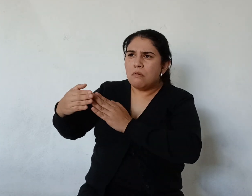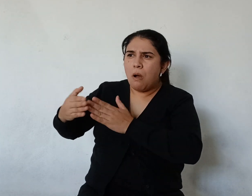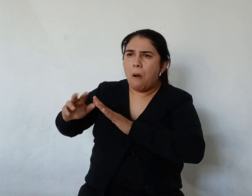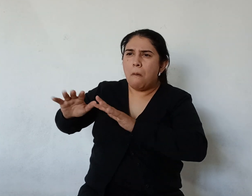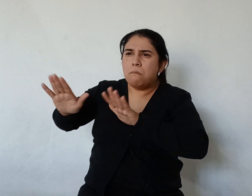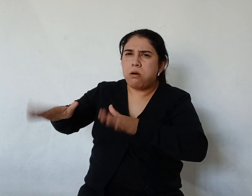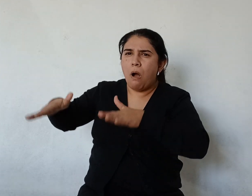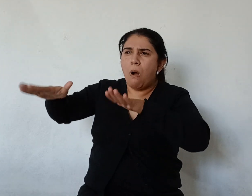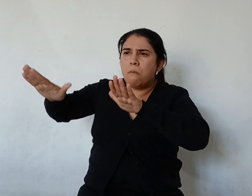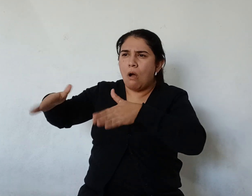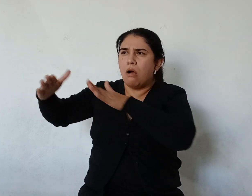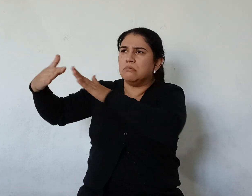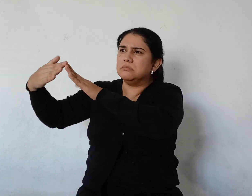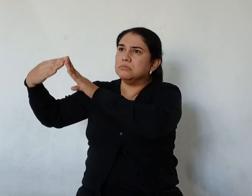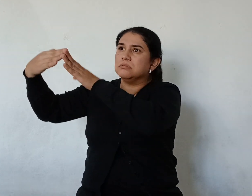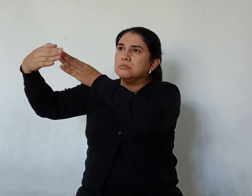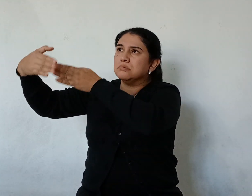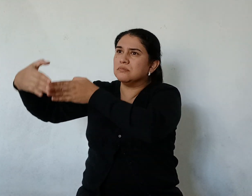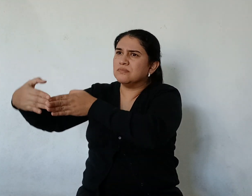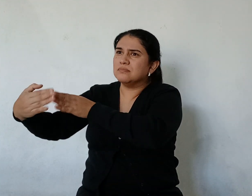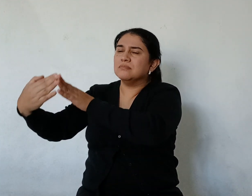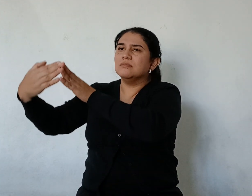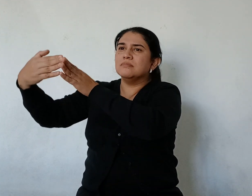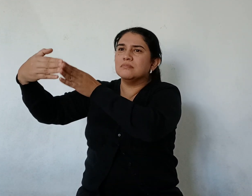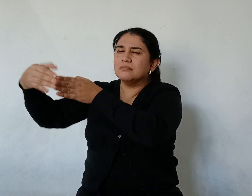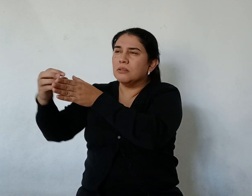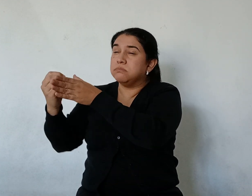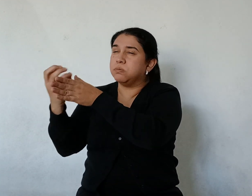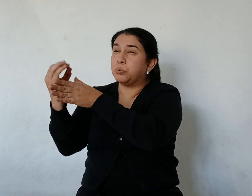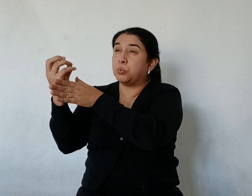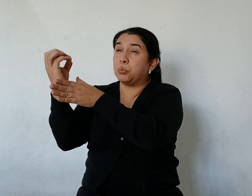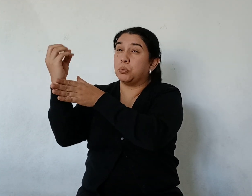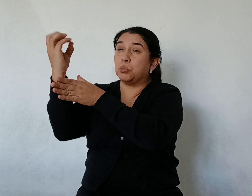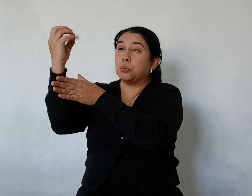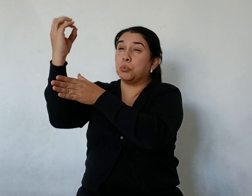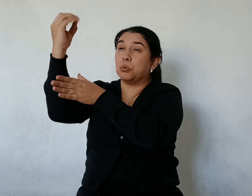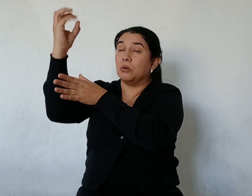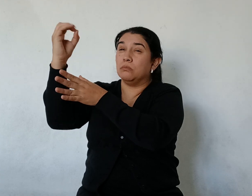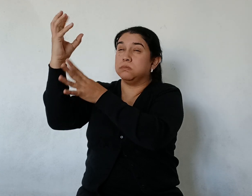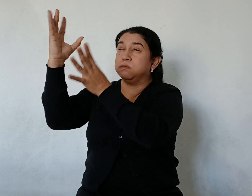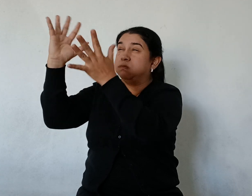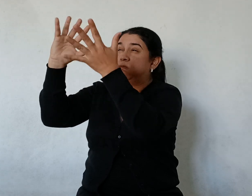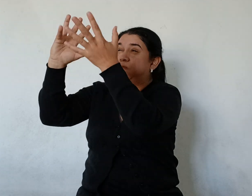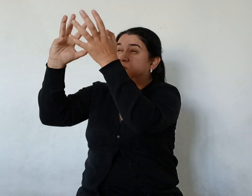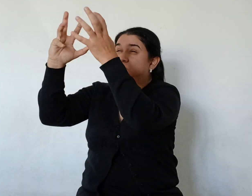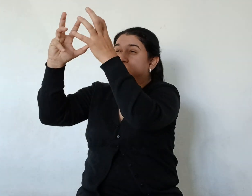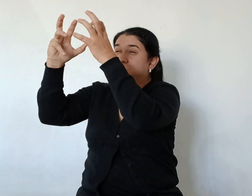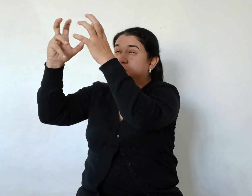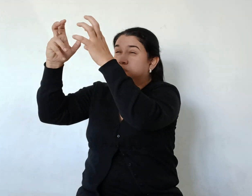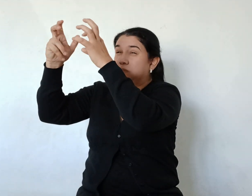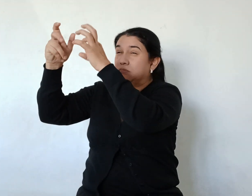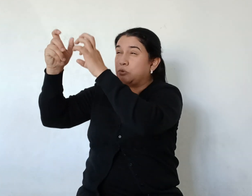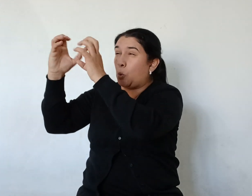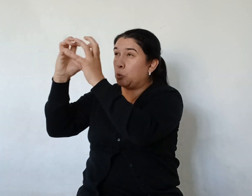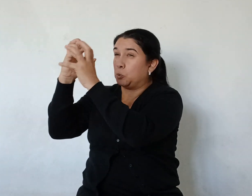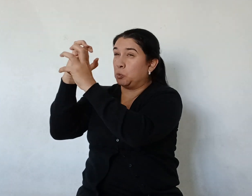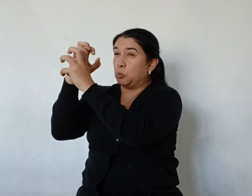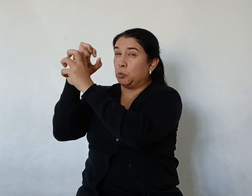mucho ruido Y largando tanto humo Que oscurecía el cielo Bueno Dijeron entonces los yacarés